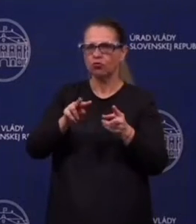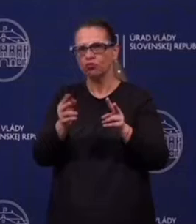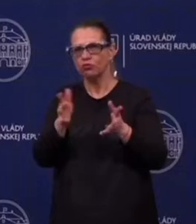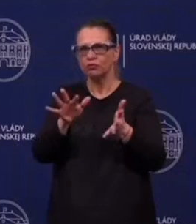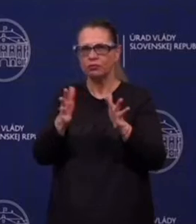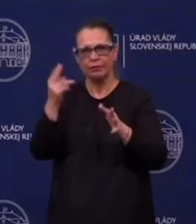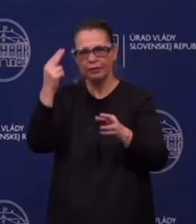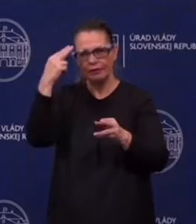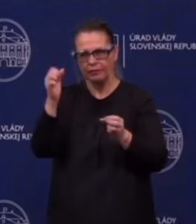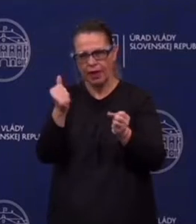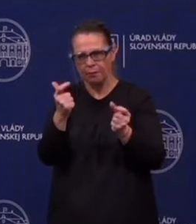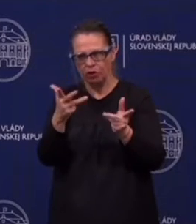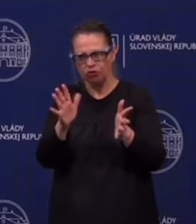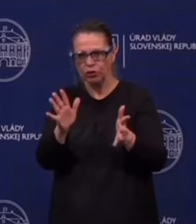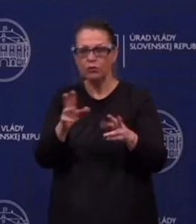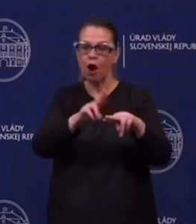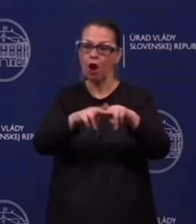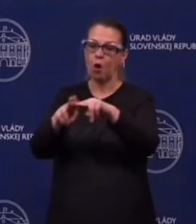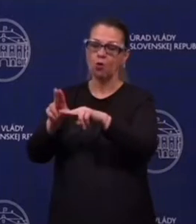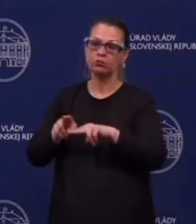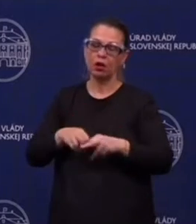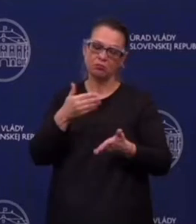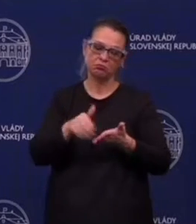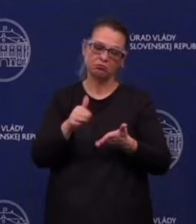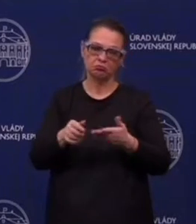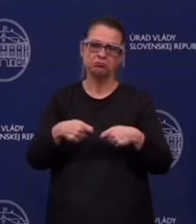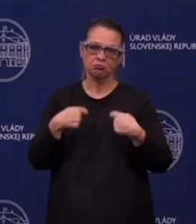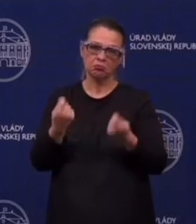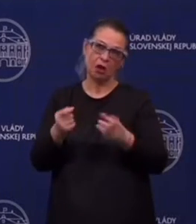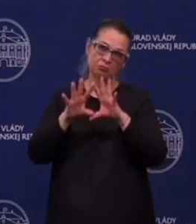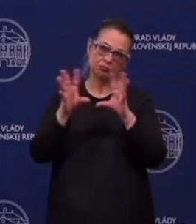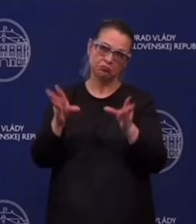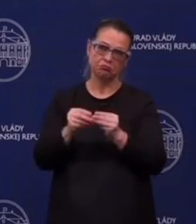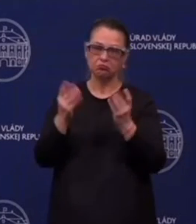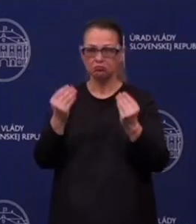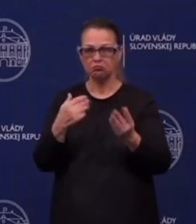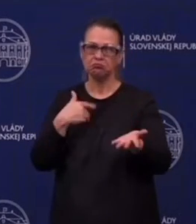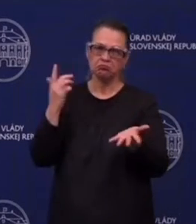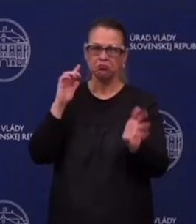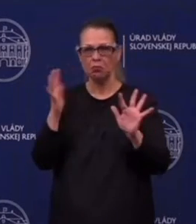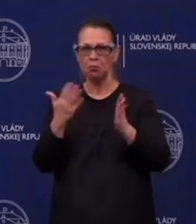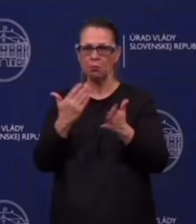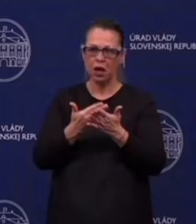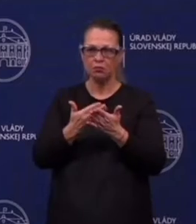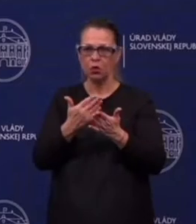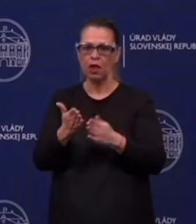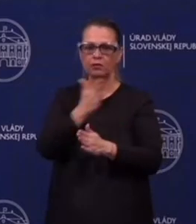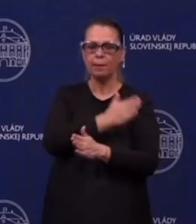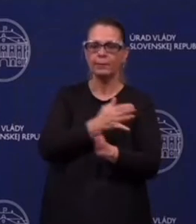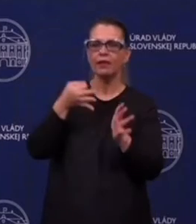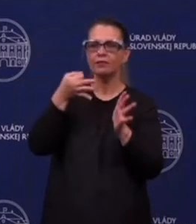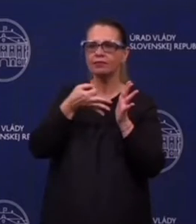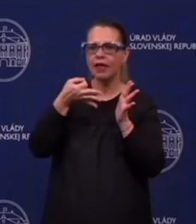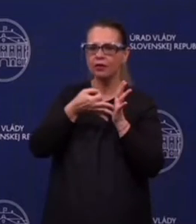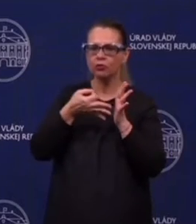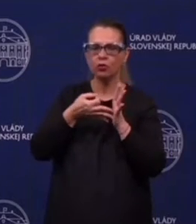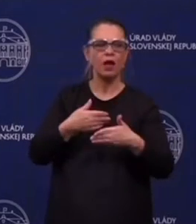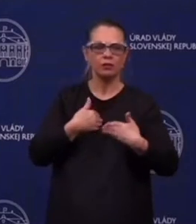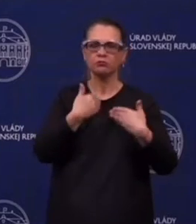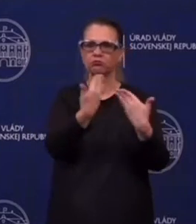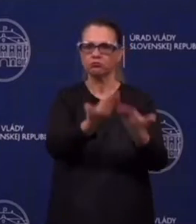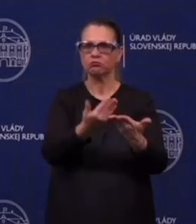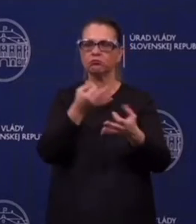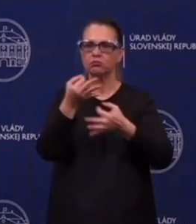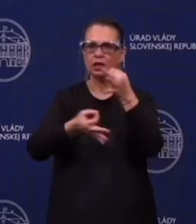a neznáma. Ale ostatné tie náklady sa dajú zosumarizovať a predpokladám možno ešte aj pred samotným testovaním budete mať zo